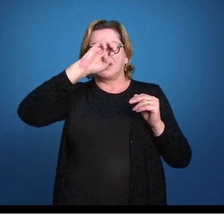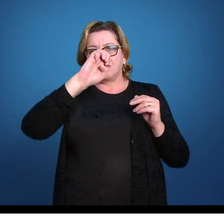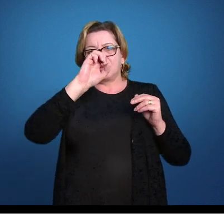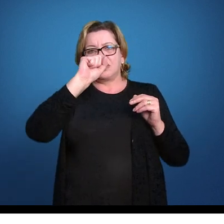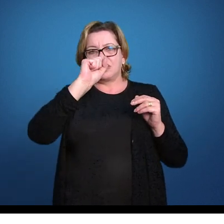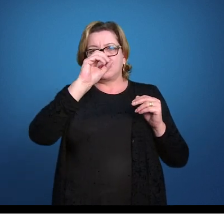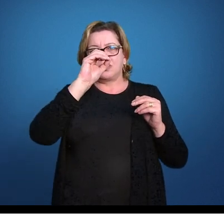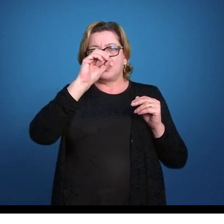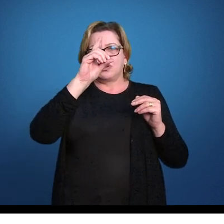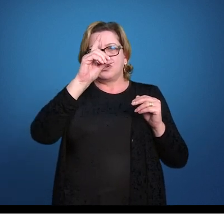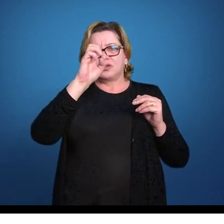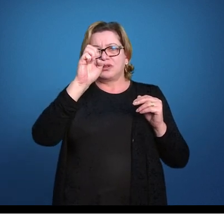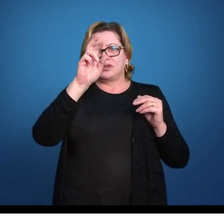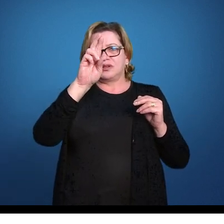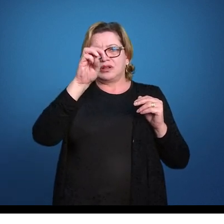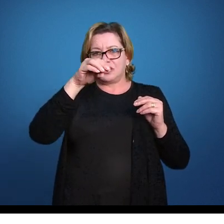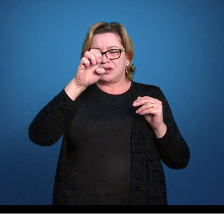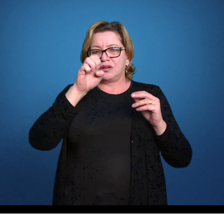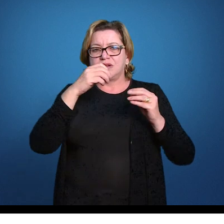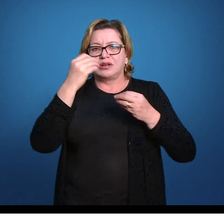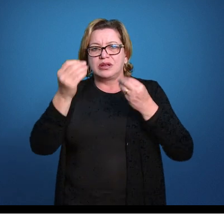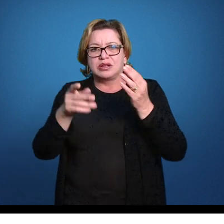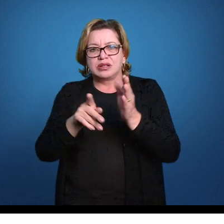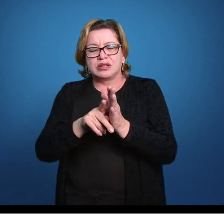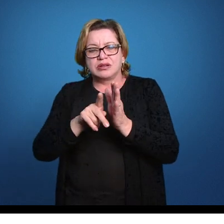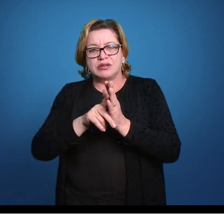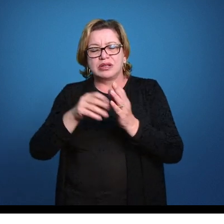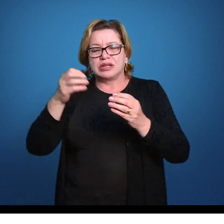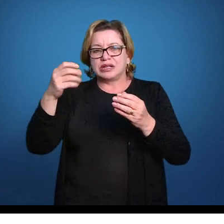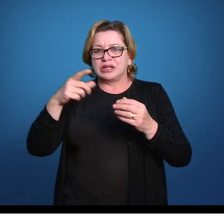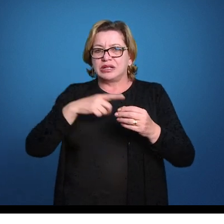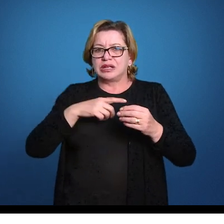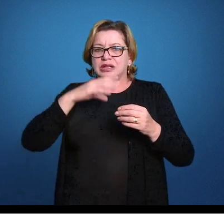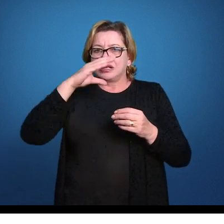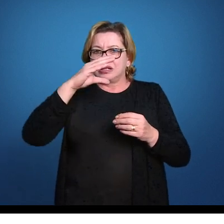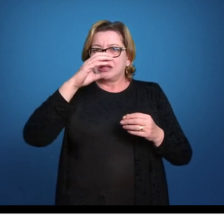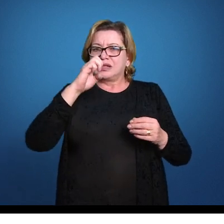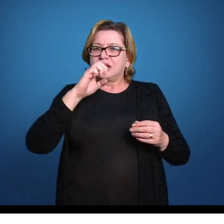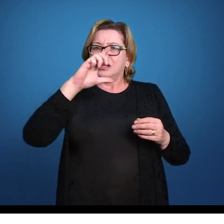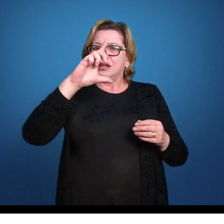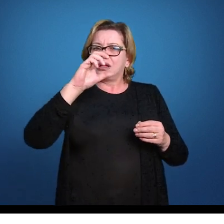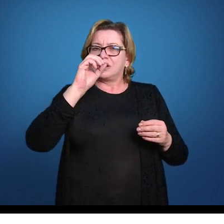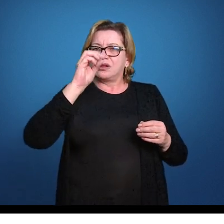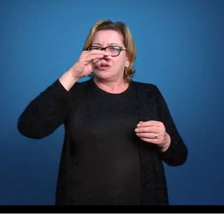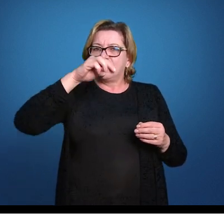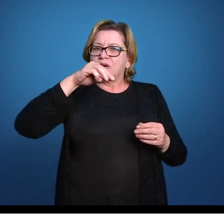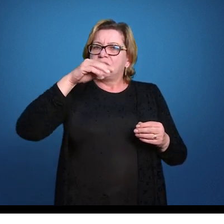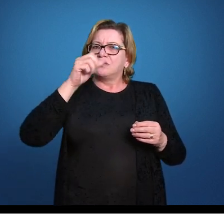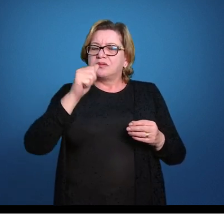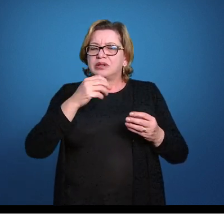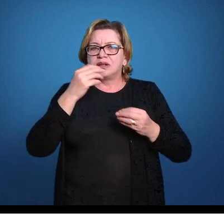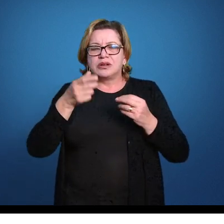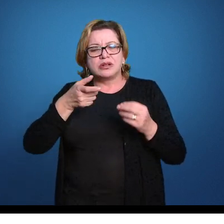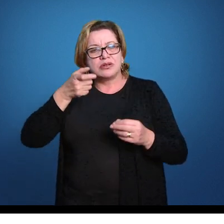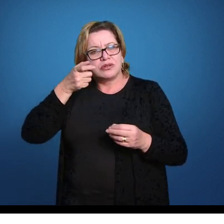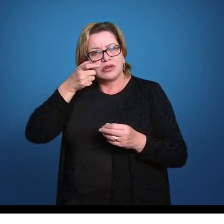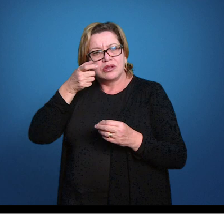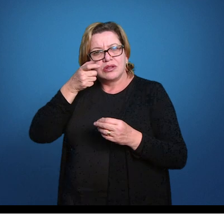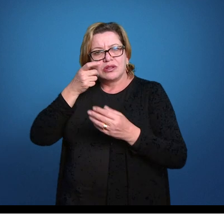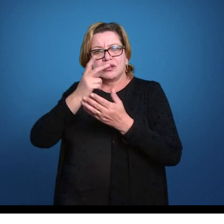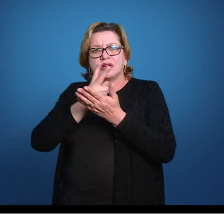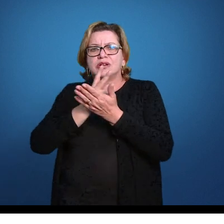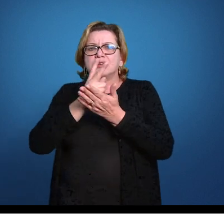também a formação do celoma, a cavidade do corpo desses animais. Em animais protostômios, observando aqui em geral, mais uma vez uma